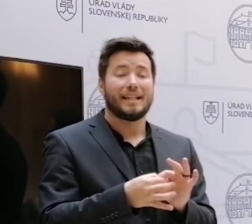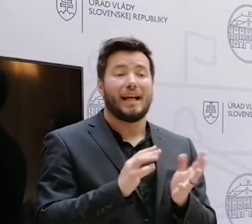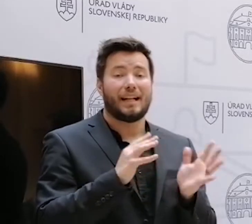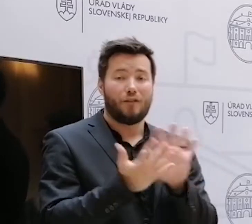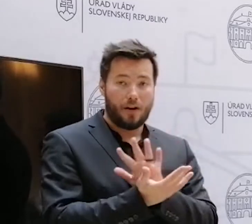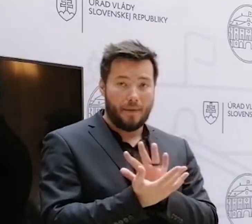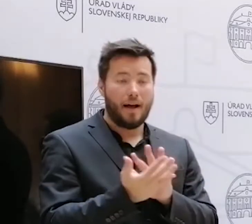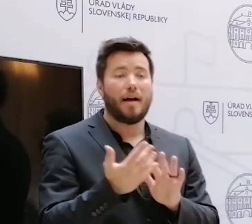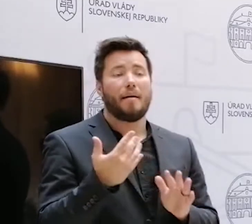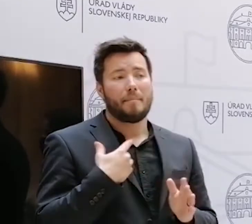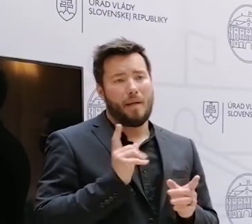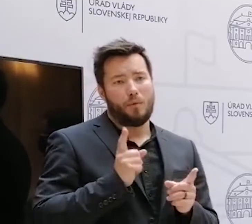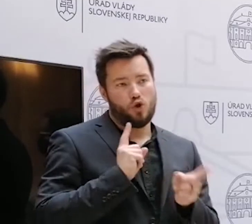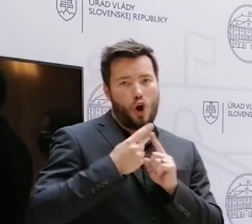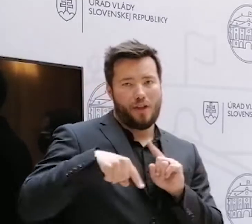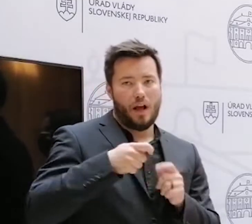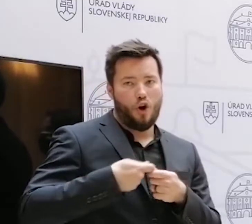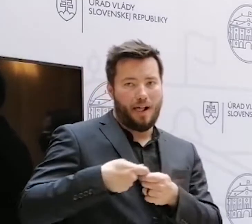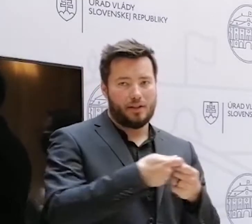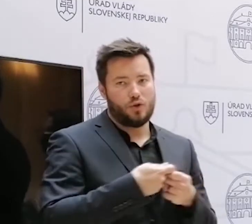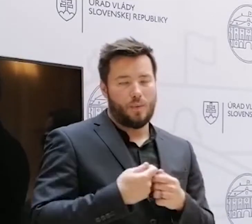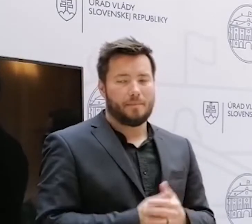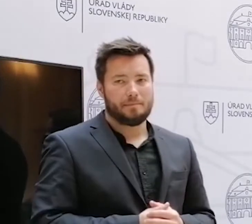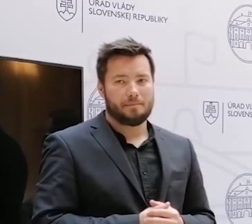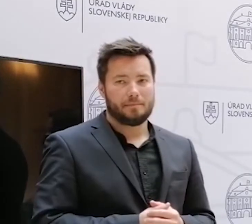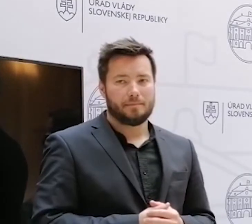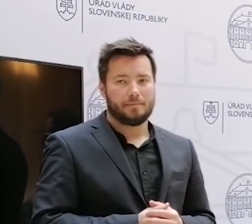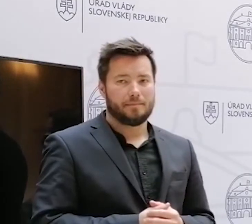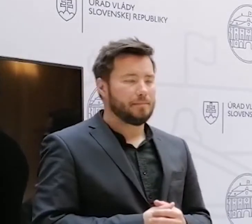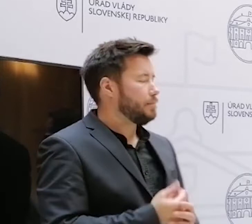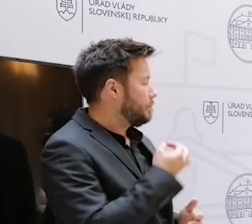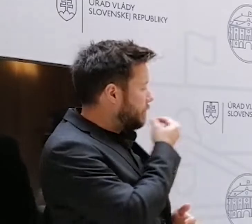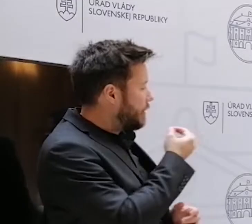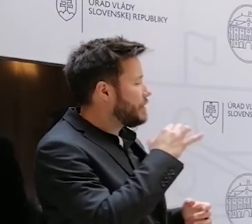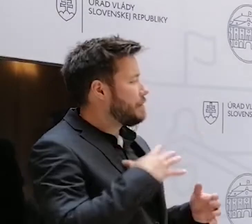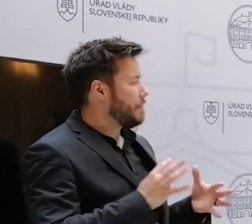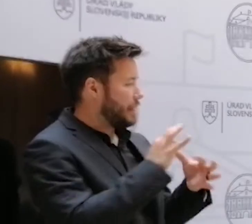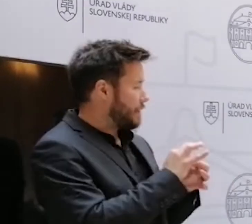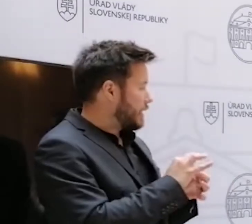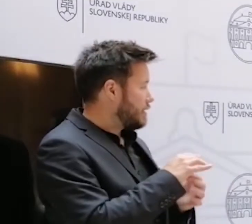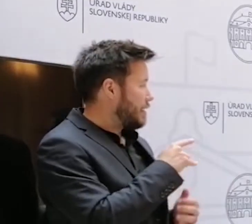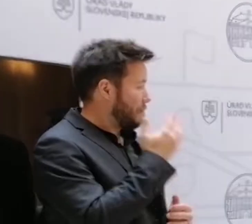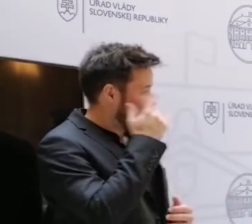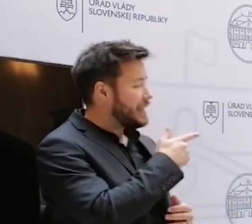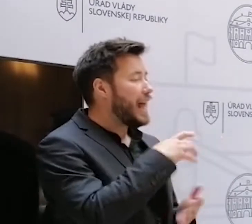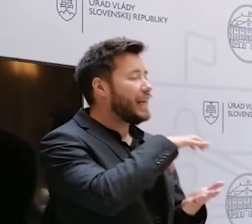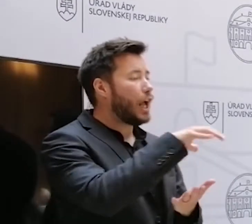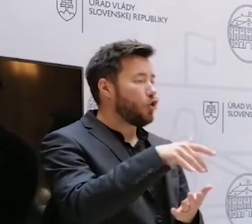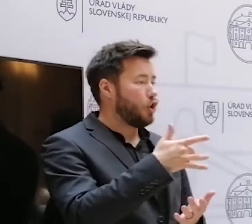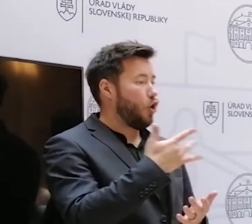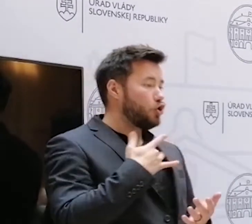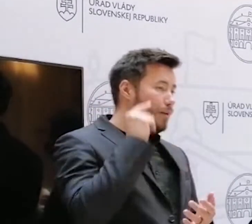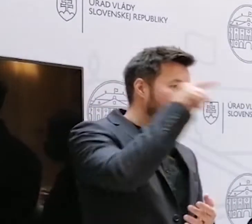A myslím si, že to bude dohoda naprieč koalíciou. Ešte nadviežen, pani ministerka, urobili ste podľa vás maximum preto, aby ste to aj vysvetlili v tých regionoch?